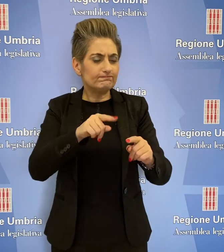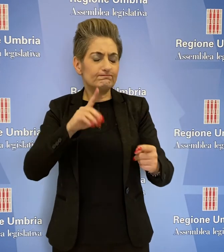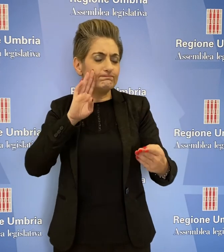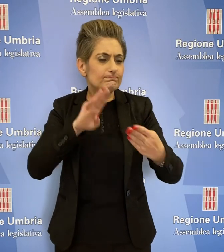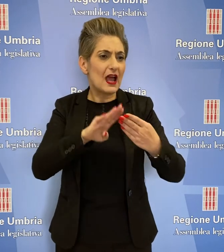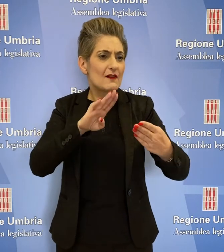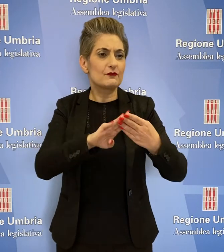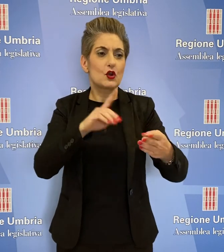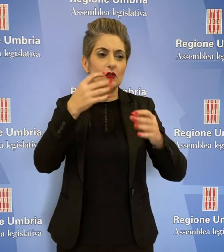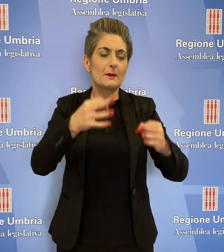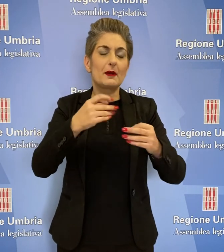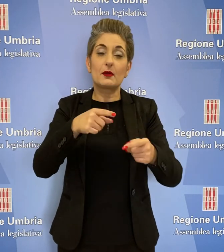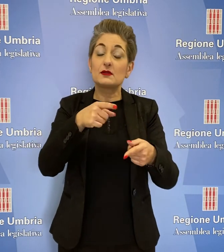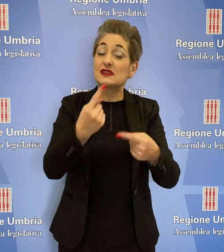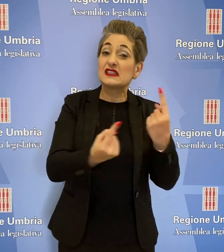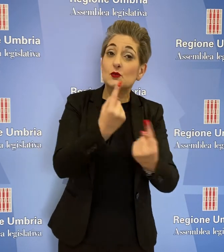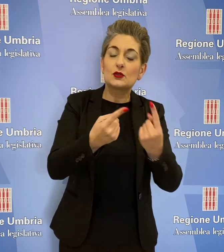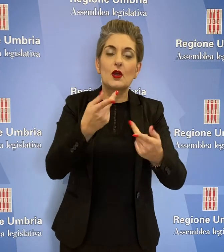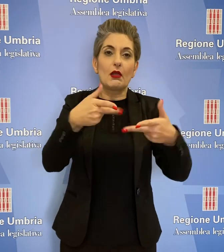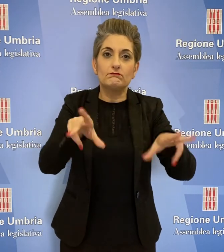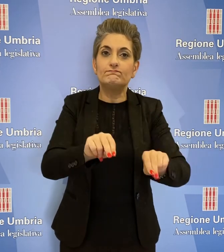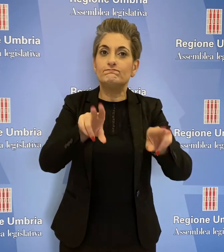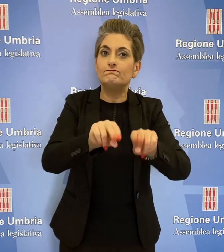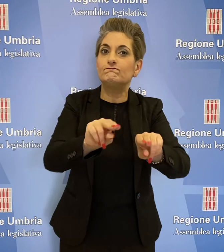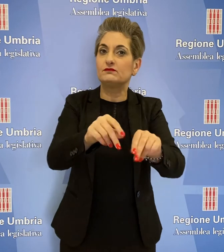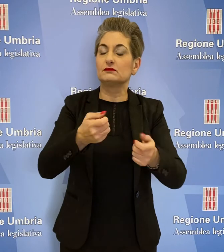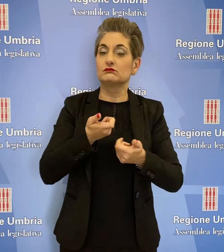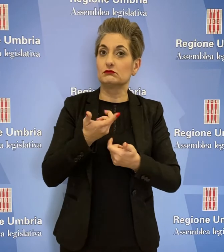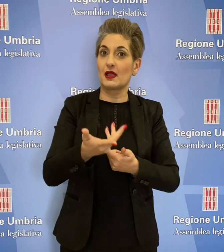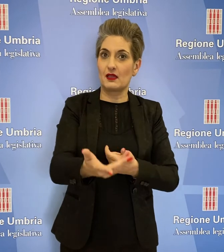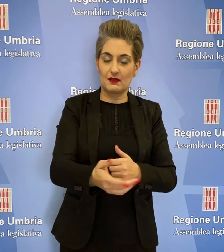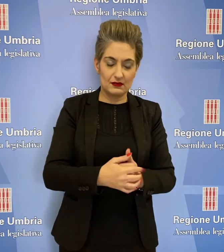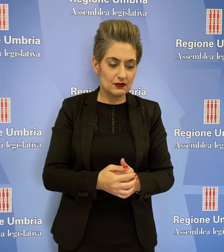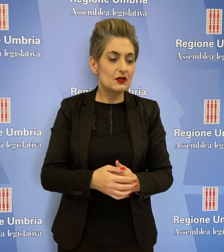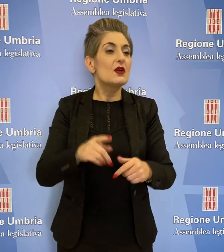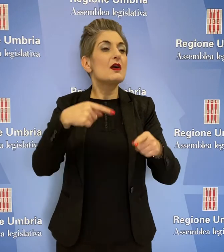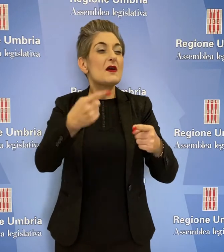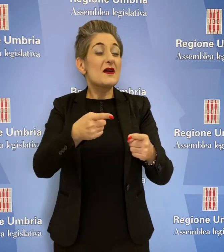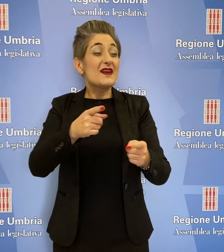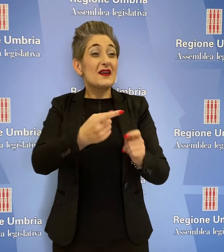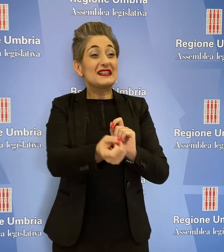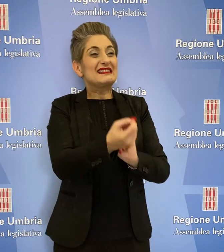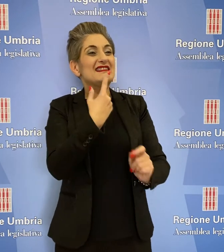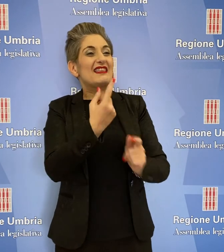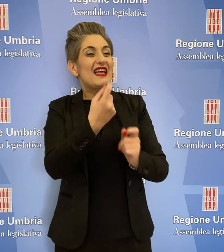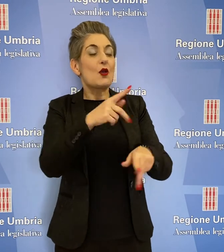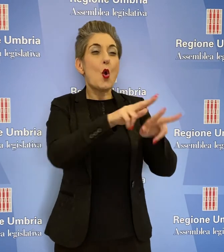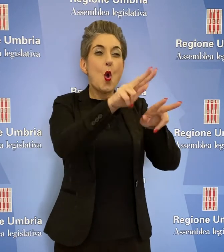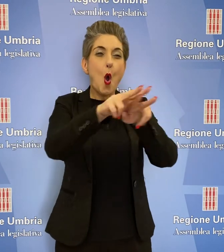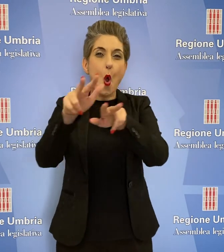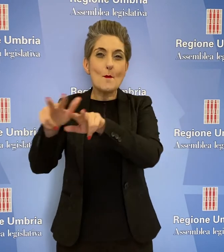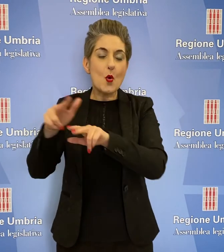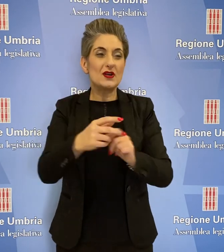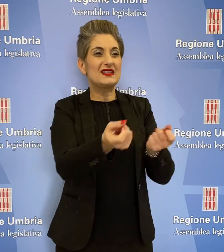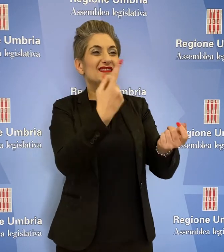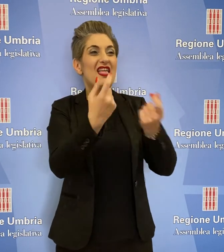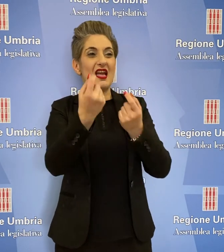temi sempre più ricorrenti. Le segnalazioni inviate nella fase iniziale da parte dei